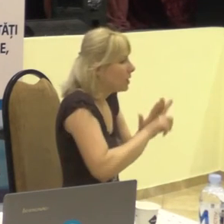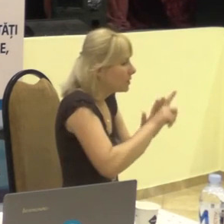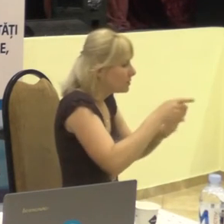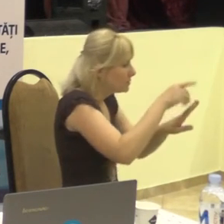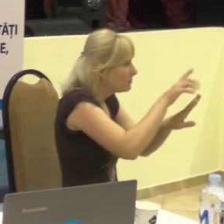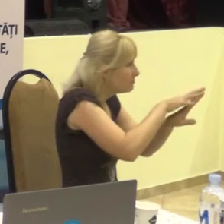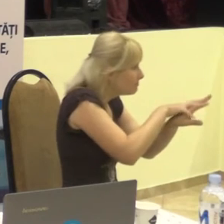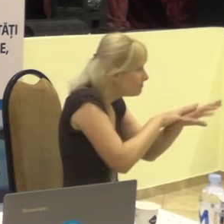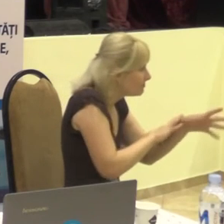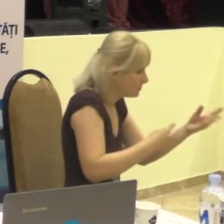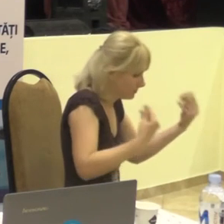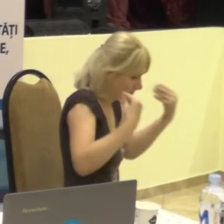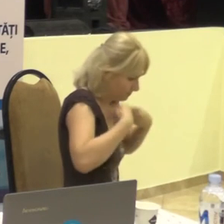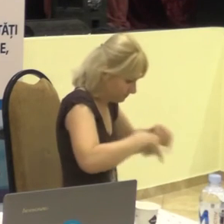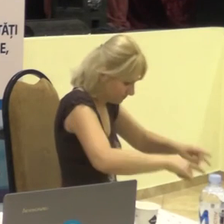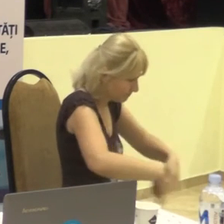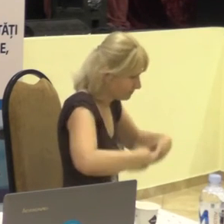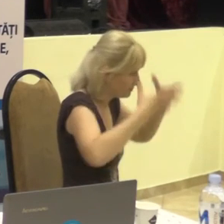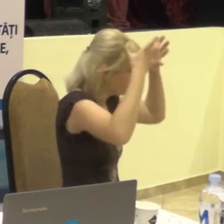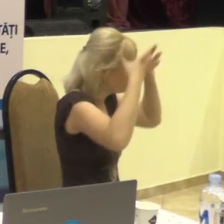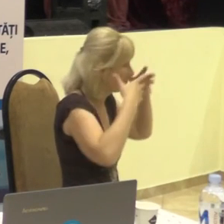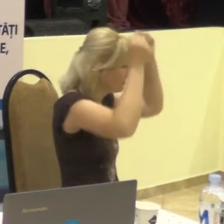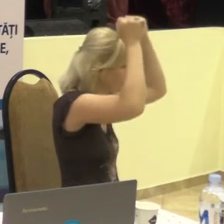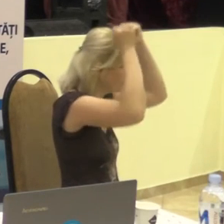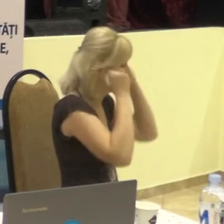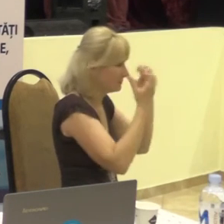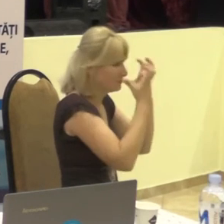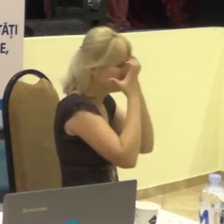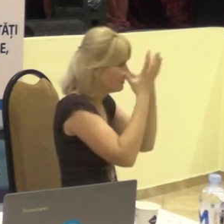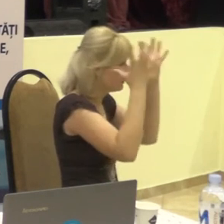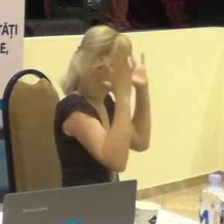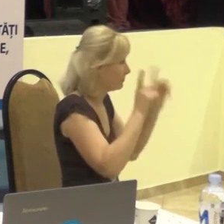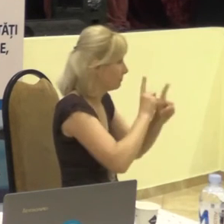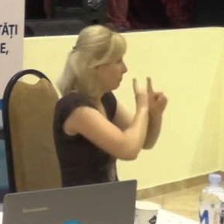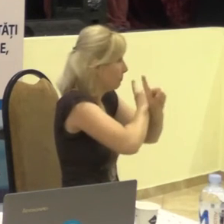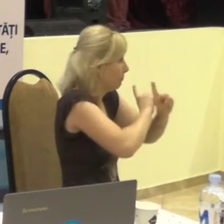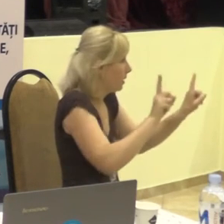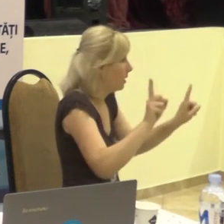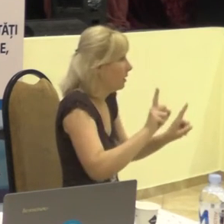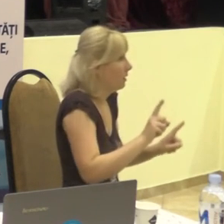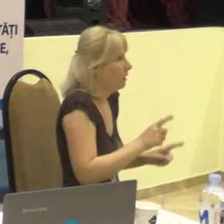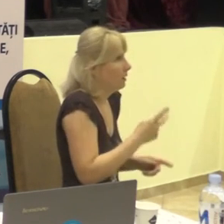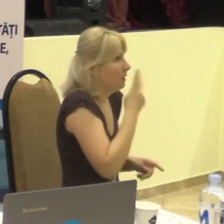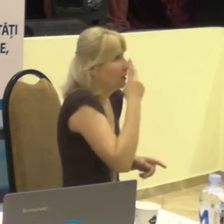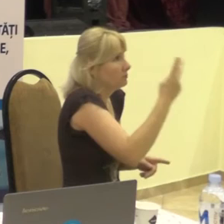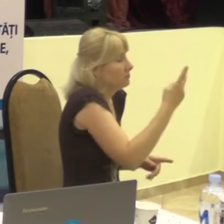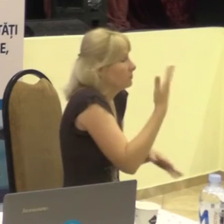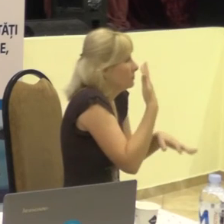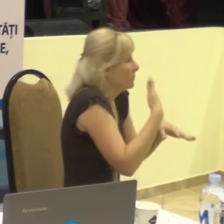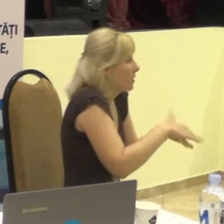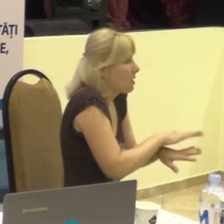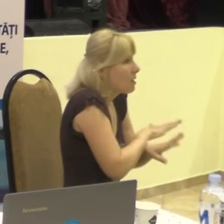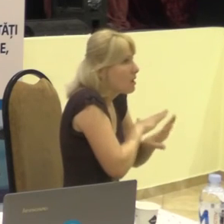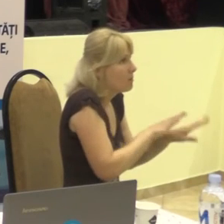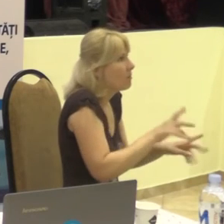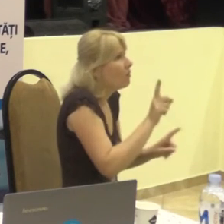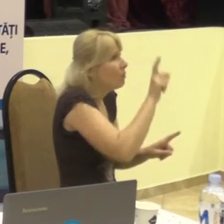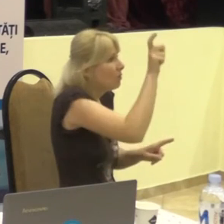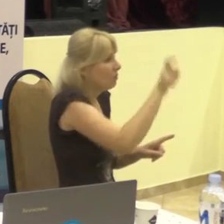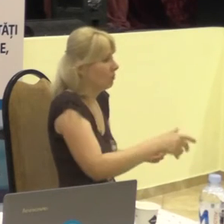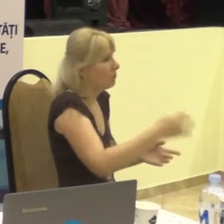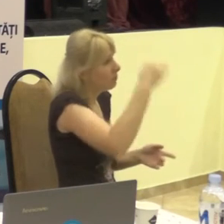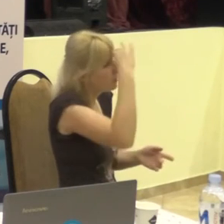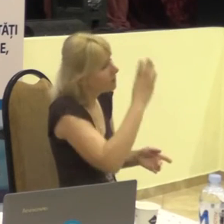terminând cu capul, picioarele și așa mai departe. Nu puteai înțelege cine este,